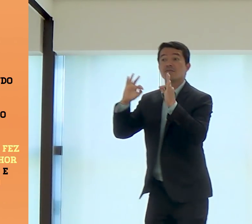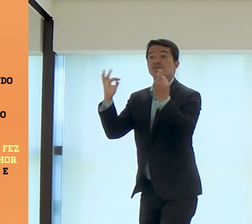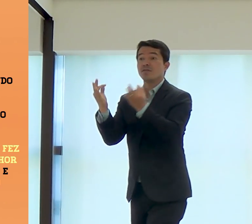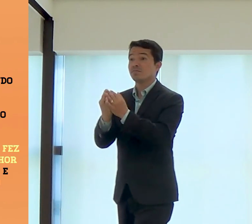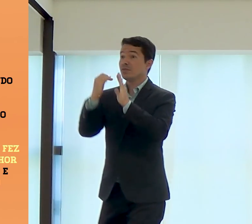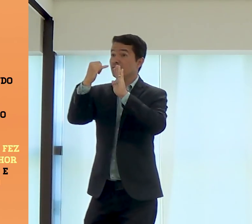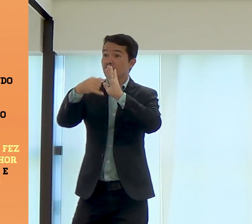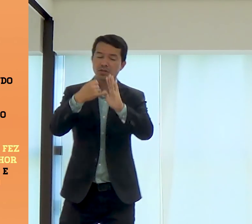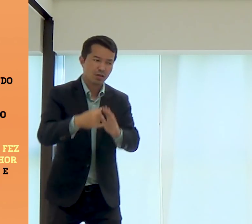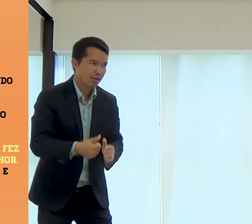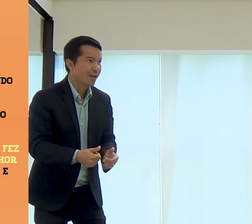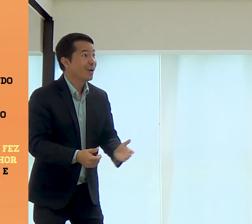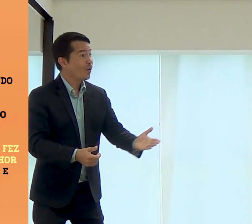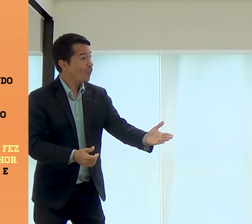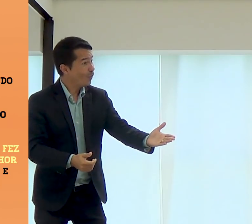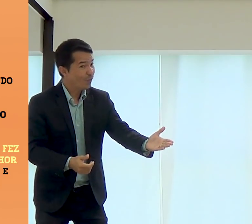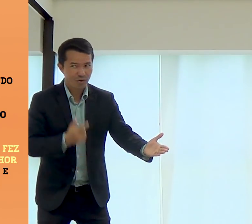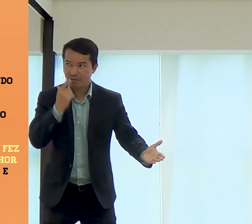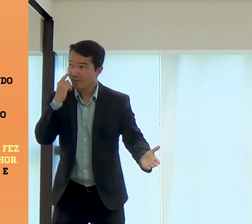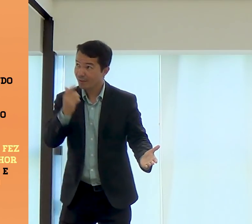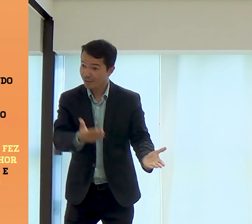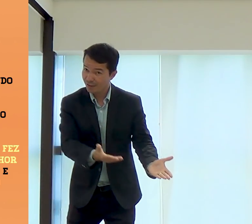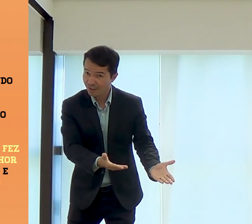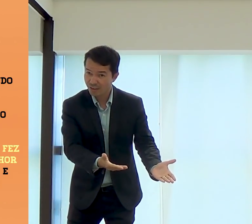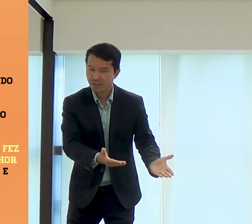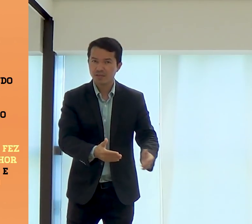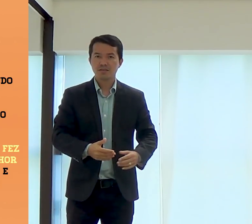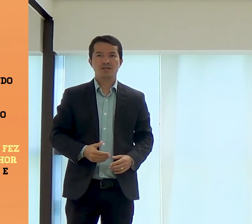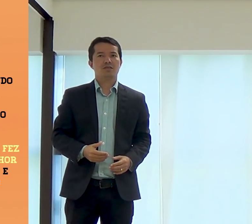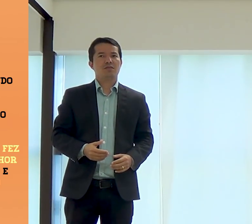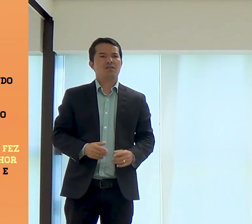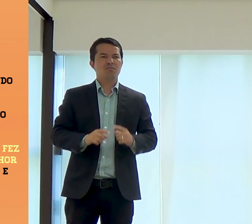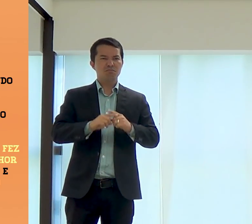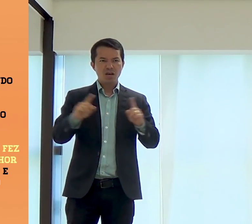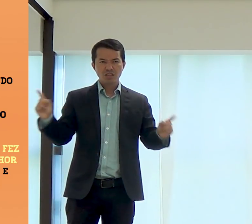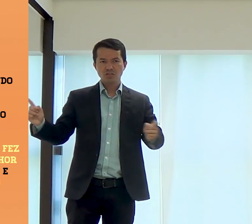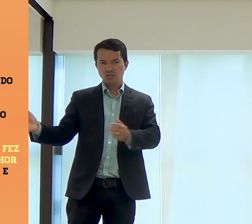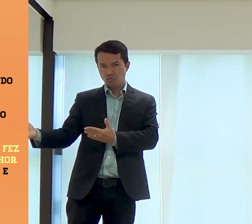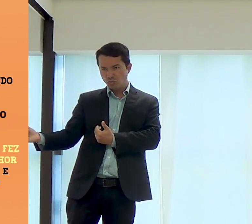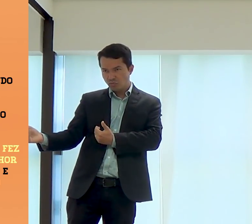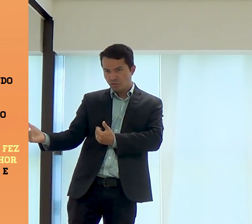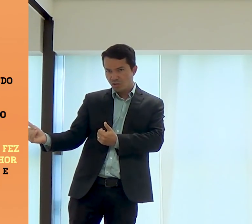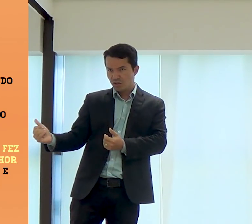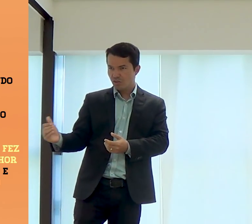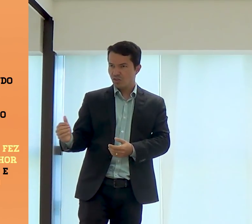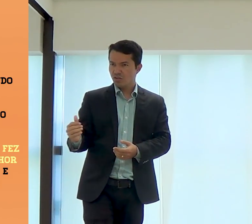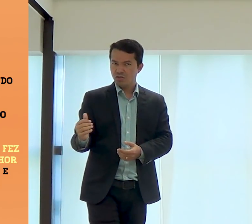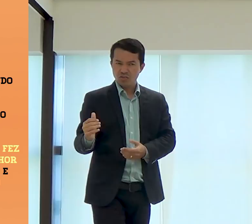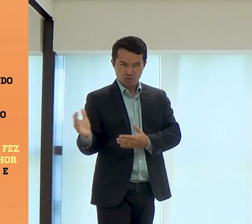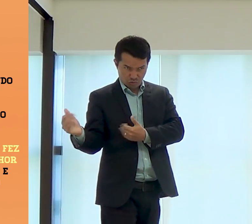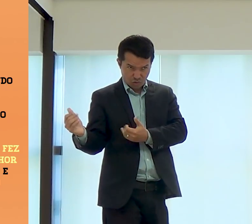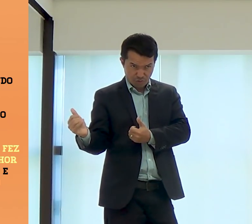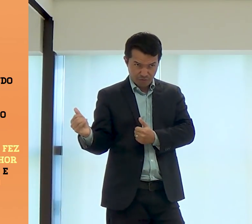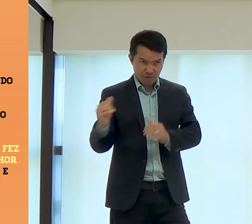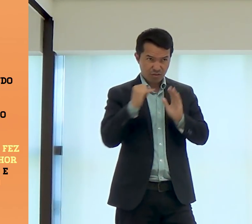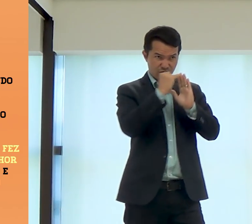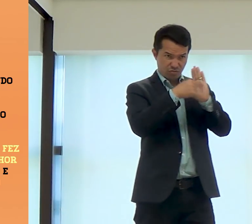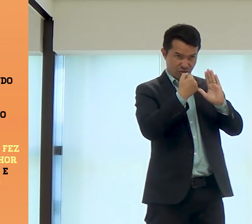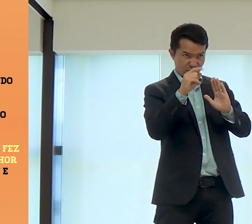casariam entre as famílias de José e Maria. Quando eram mais jovens,